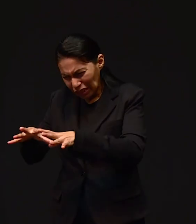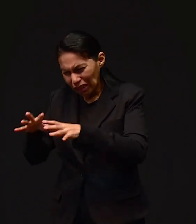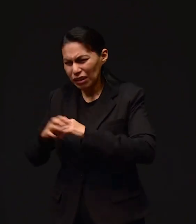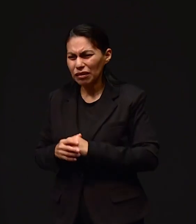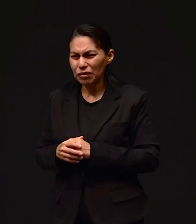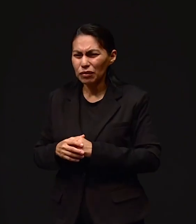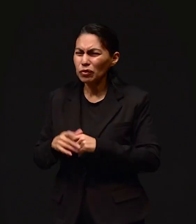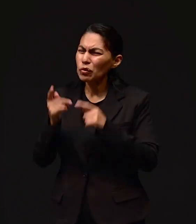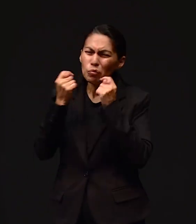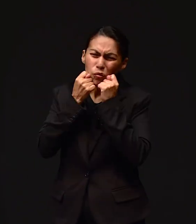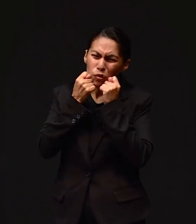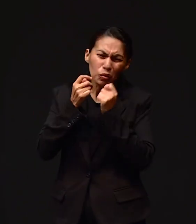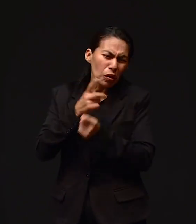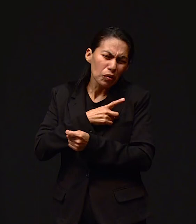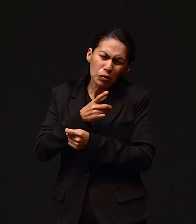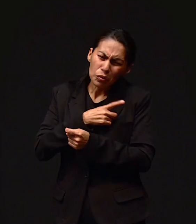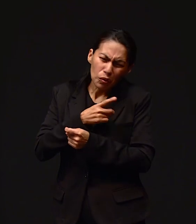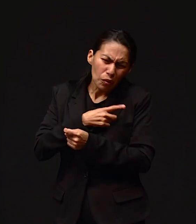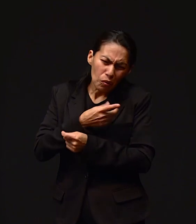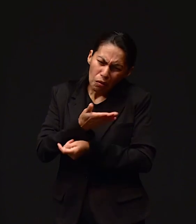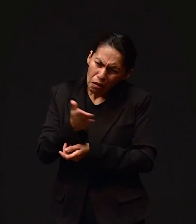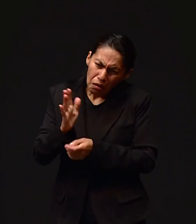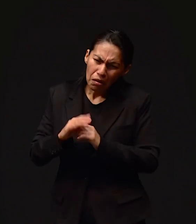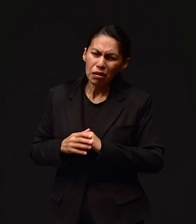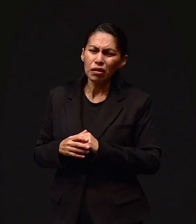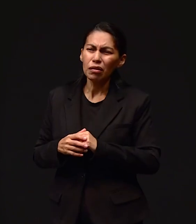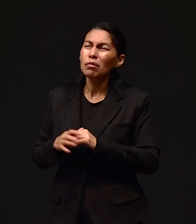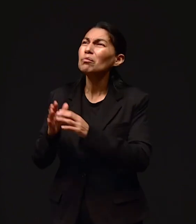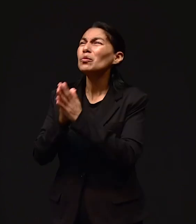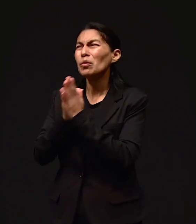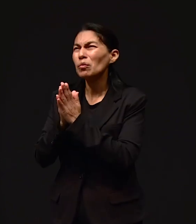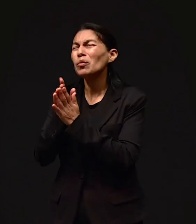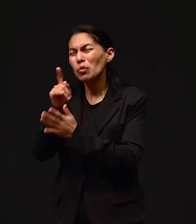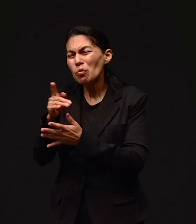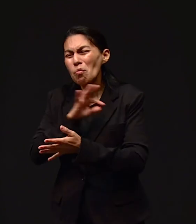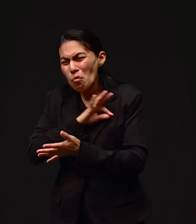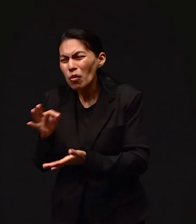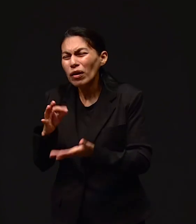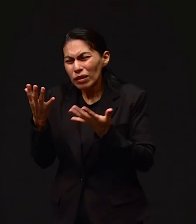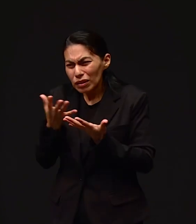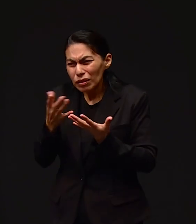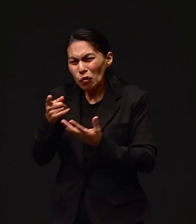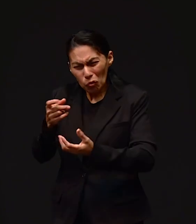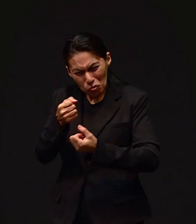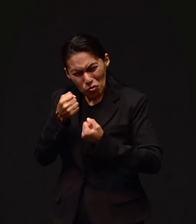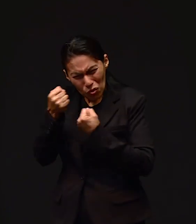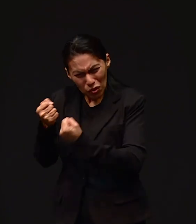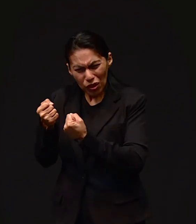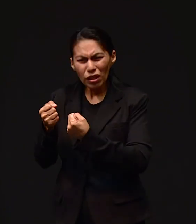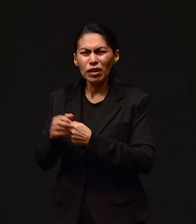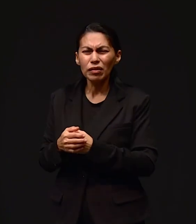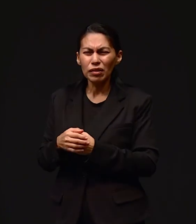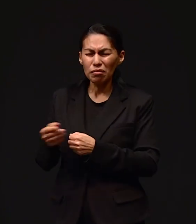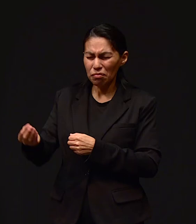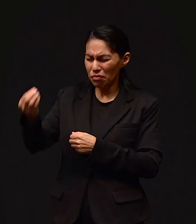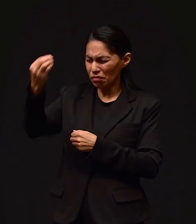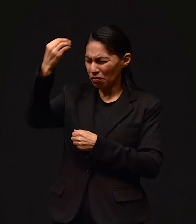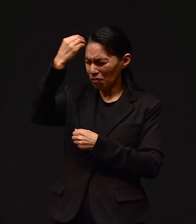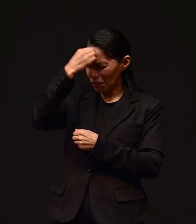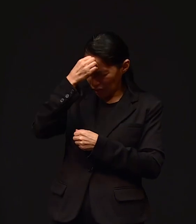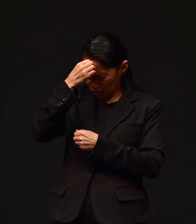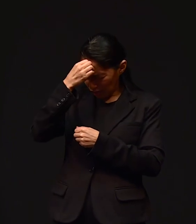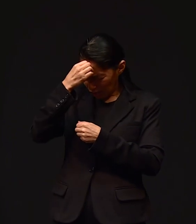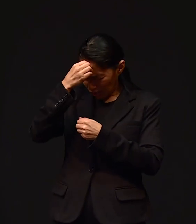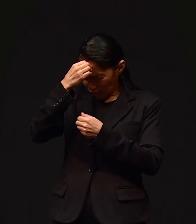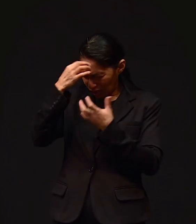por ahí. Aunque lo dejen por ahí abandonado, papi, que lo dejen por allí, tú puedes hacerlo. Tú tienes el poder de entrar en